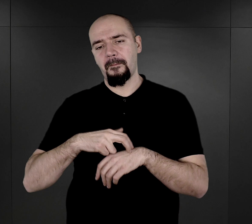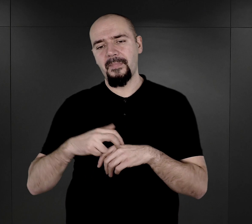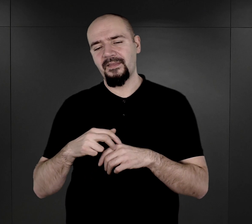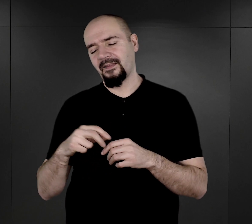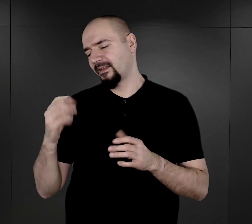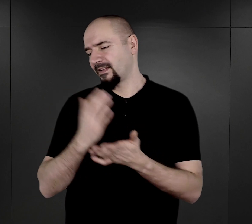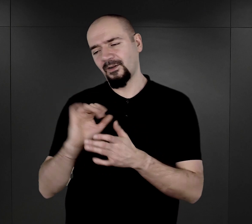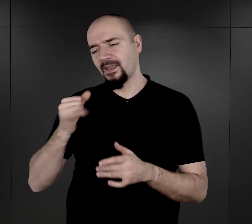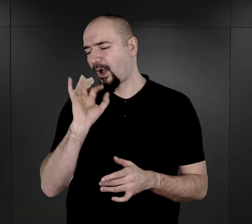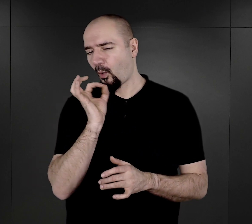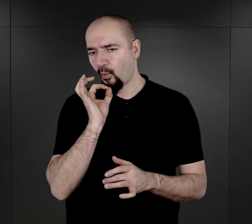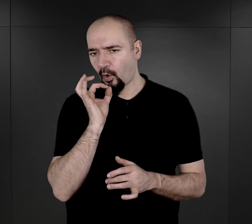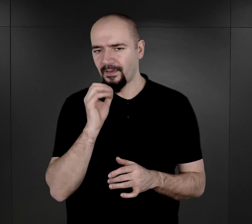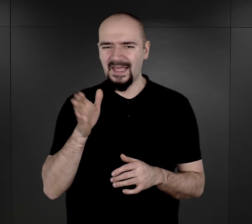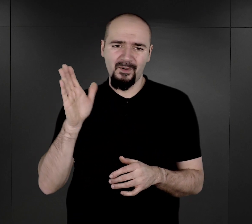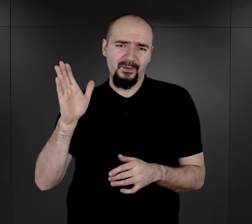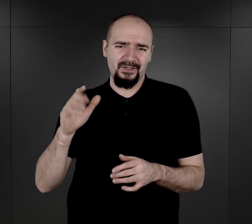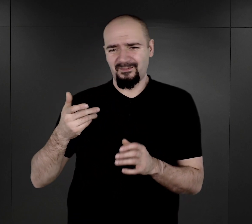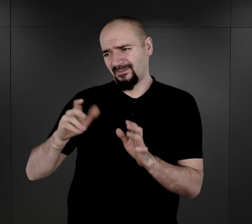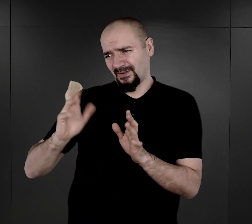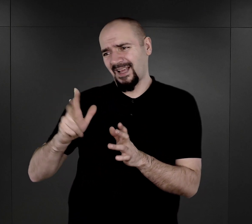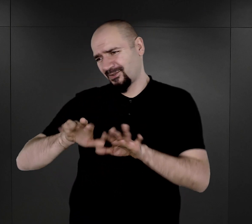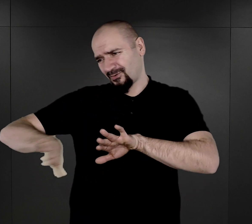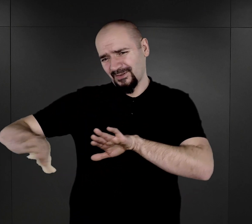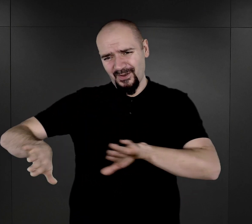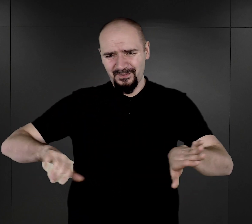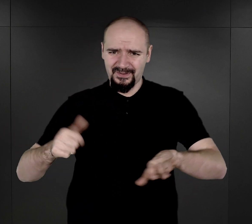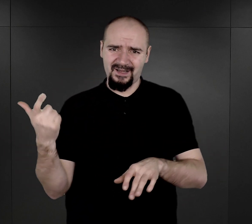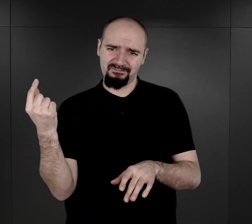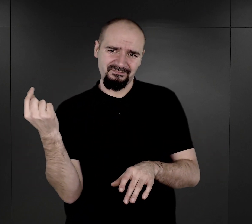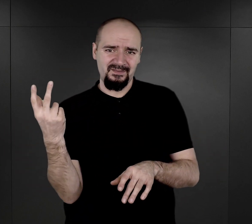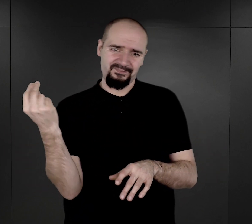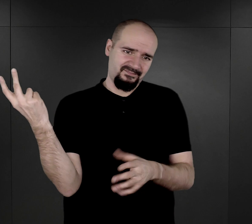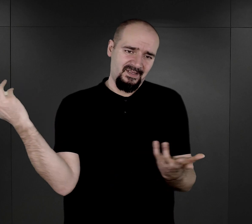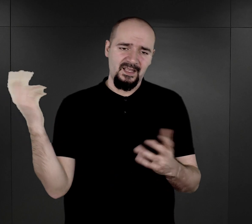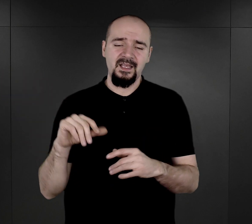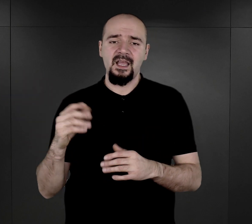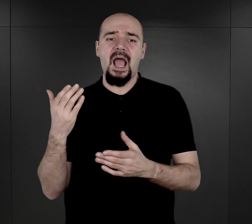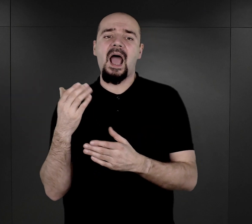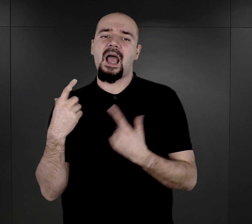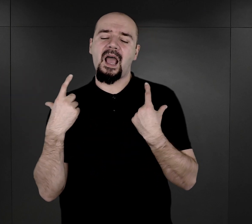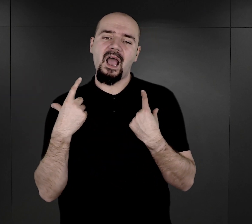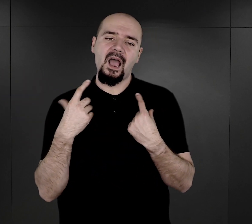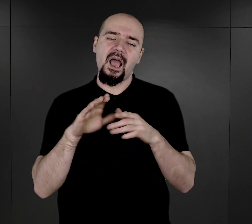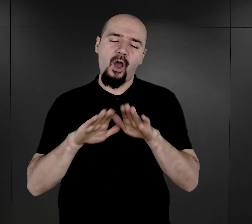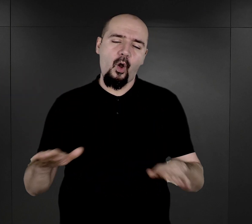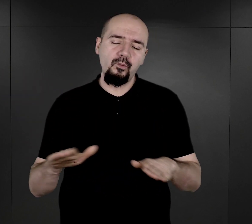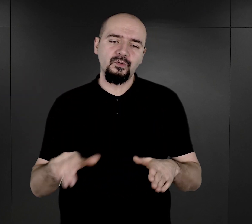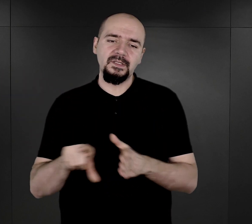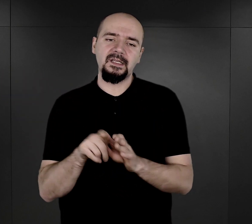najczęściej prowadzą życie osobno. Obóz dla Romów, obóz rodzinny, gdzie